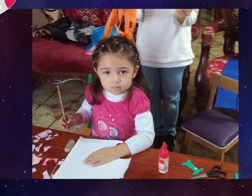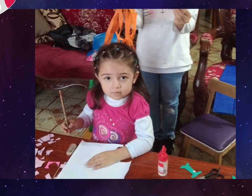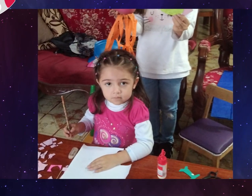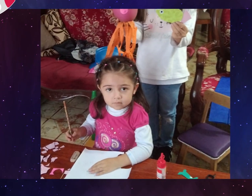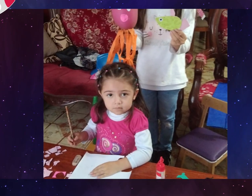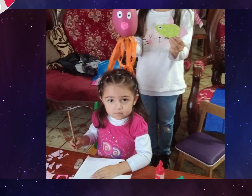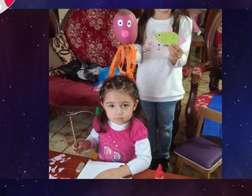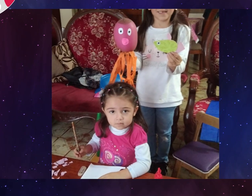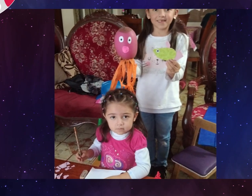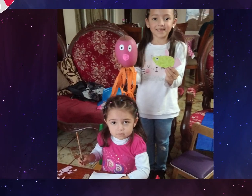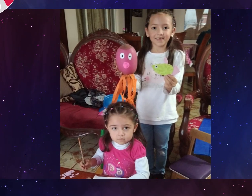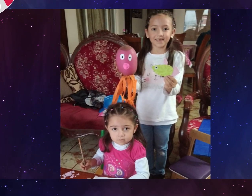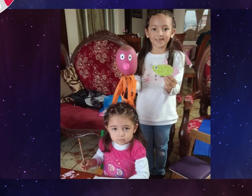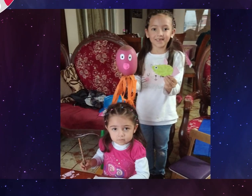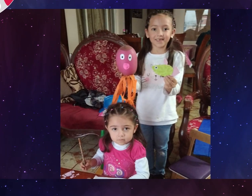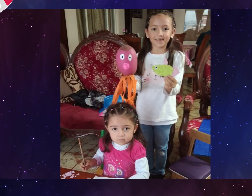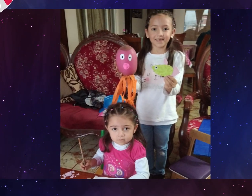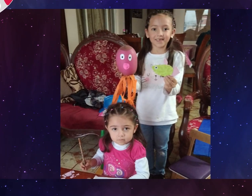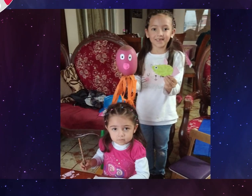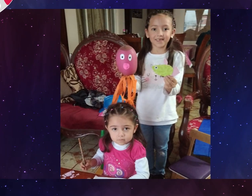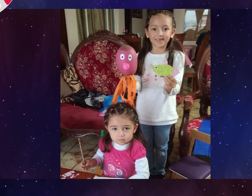gracias por